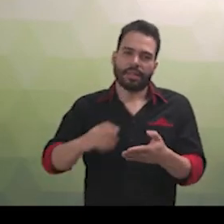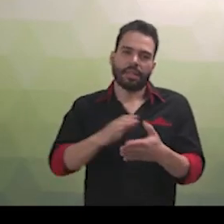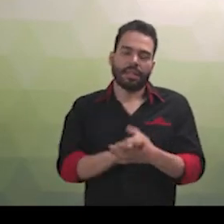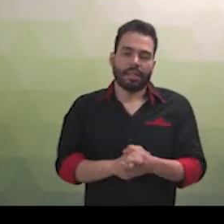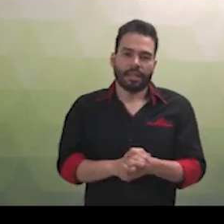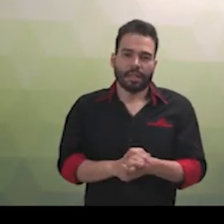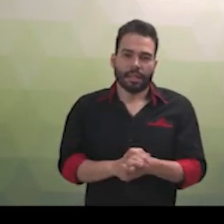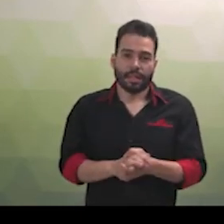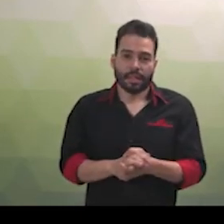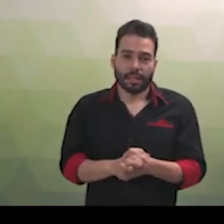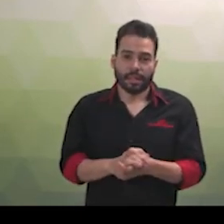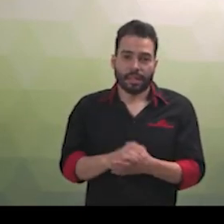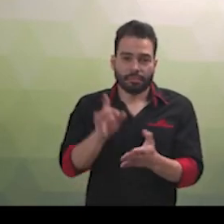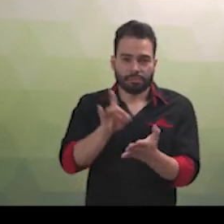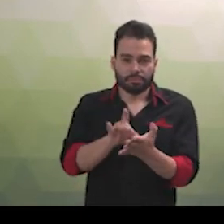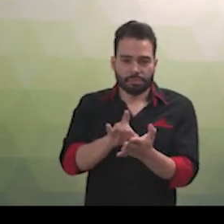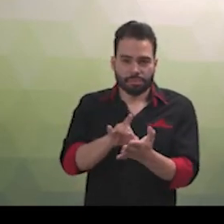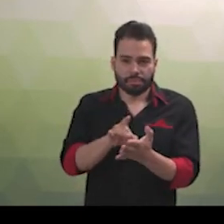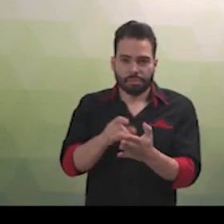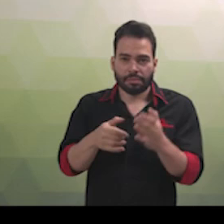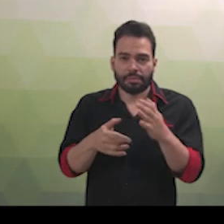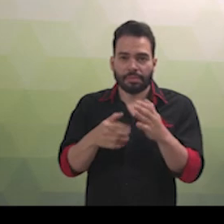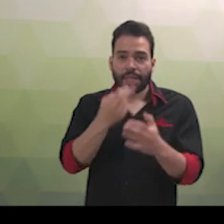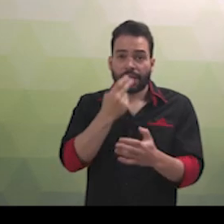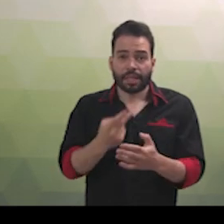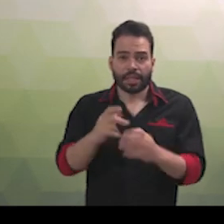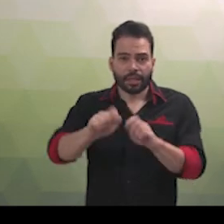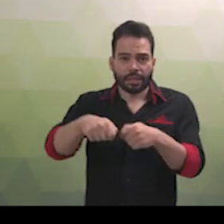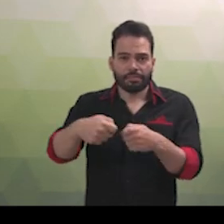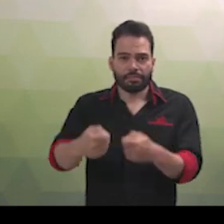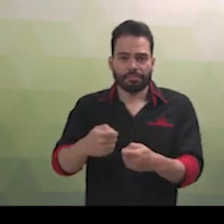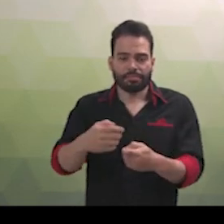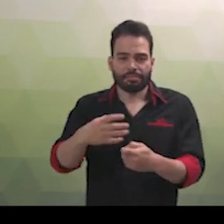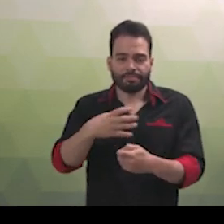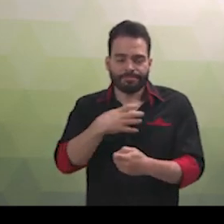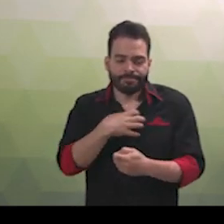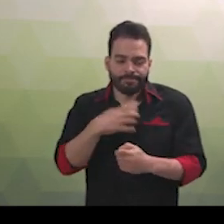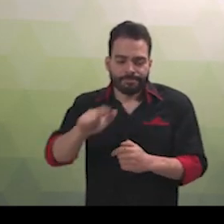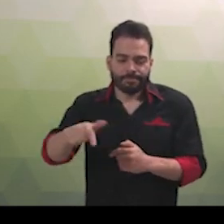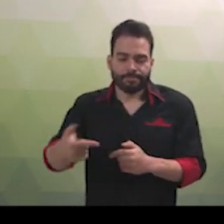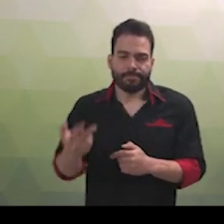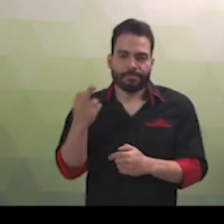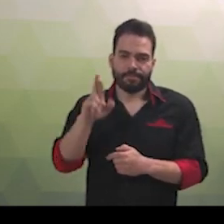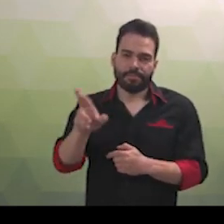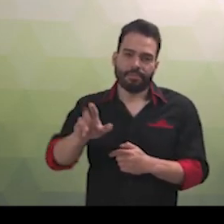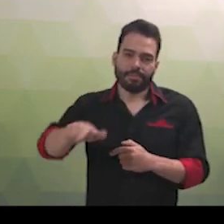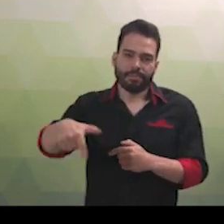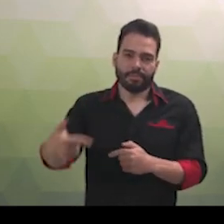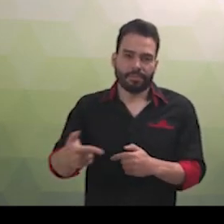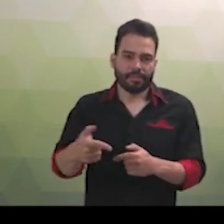O estado de língua foi conferido pela lei e dá outro significado e outro valor. A Libras não é